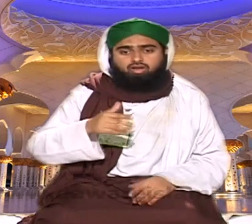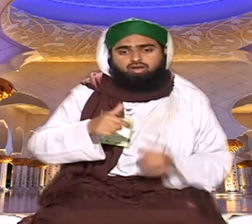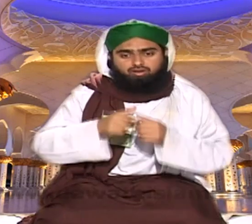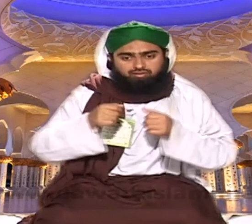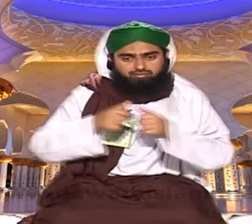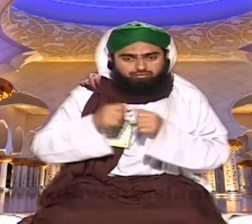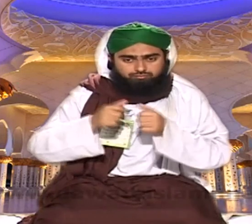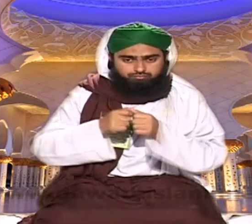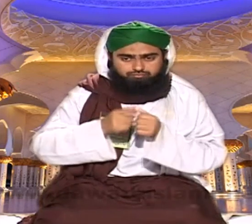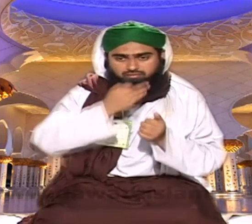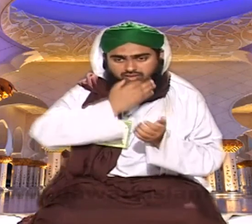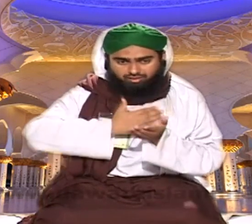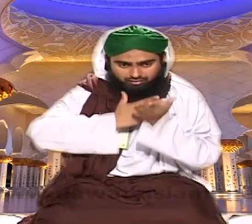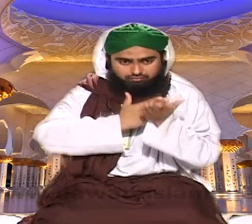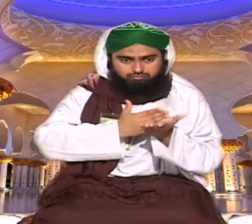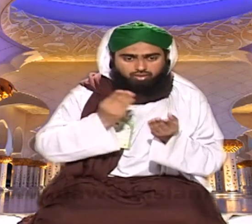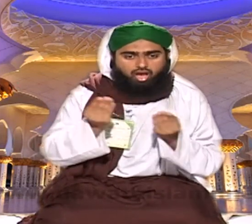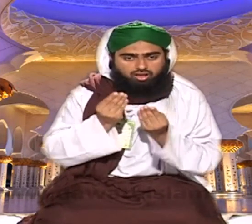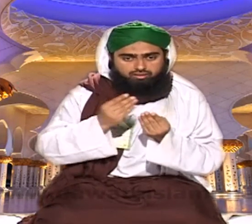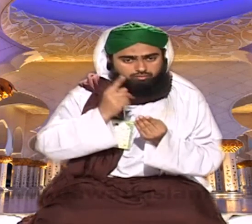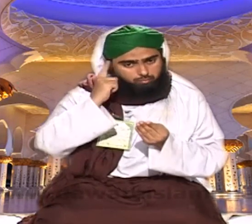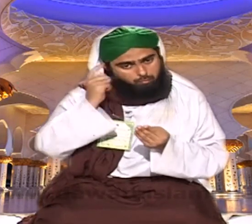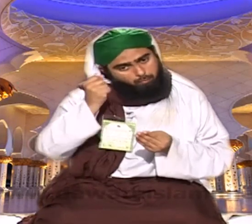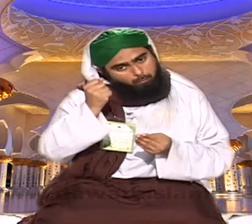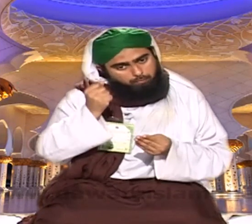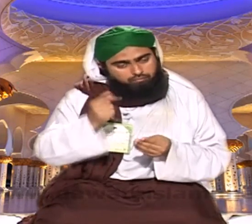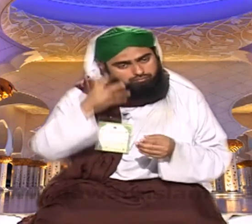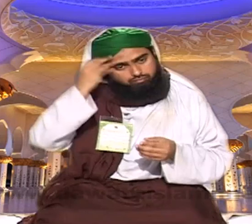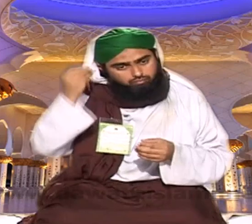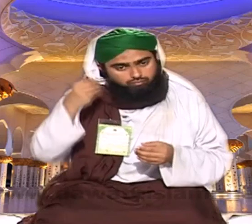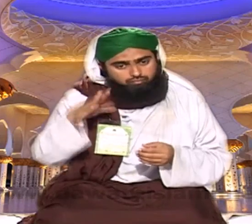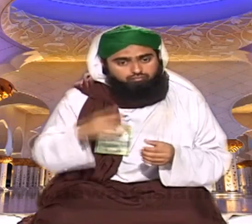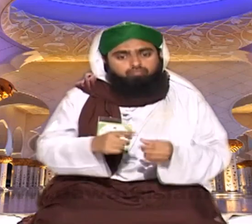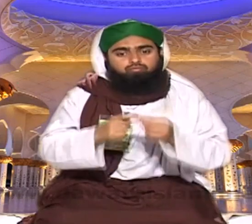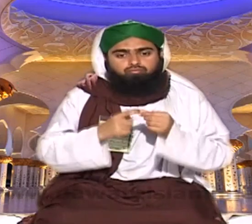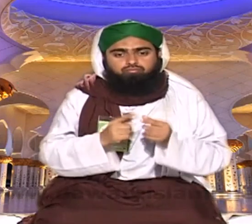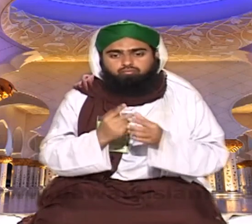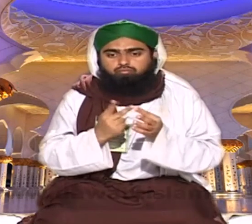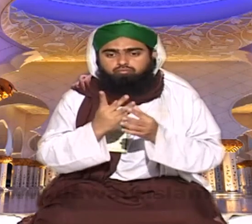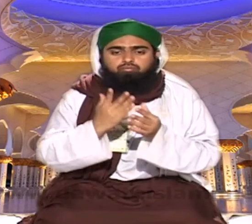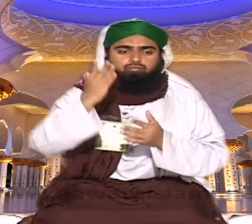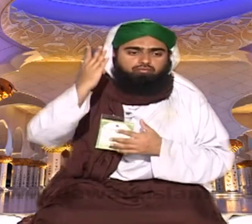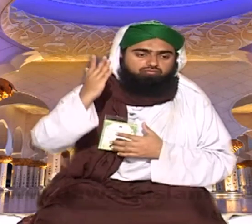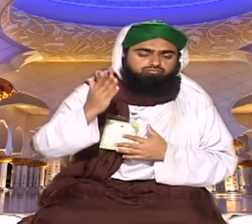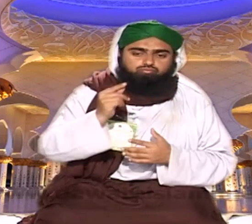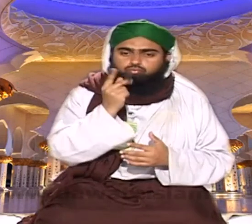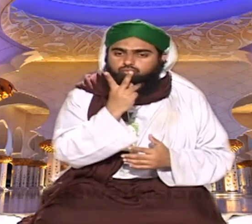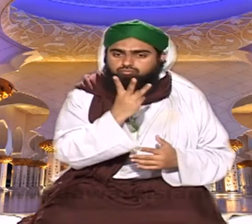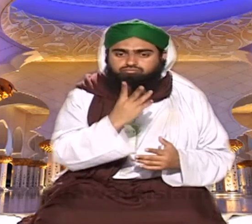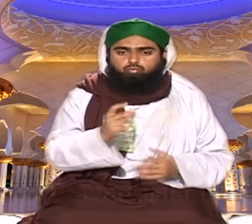اوراد بتایا تھے اور آسان کے یاد رہے ہیں یا بھولی ہیں دو چار آدمیوں کو یاد کولیج کا سبق اسکول